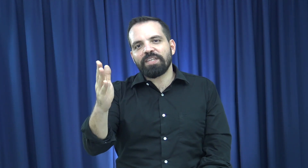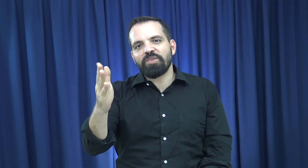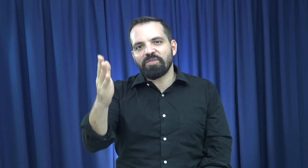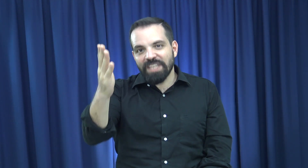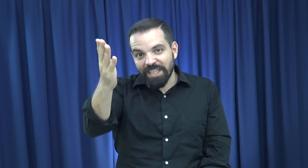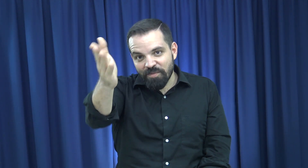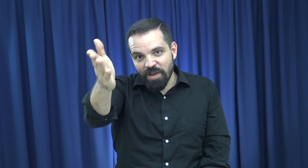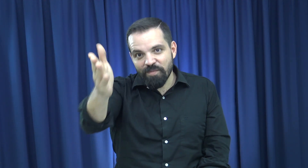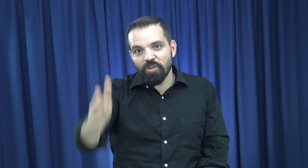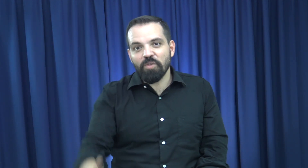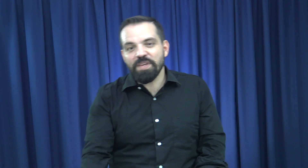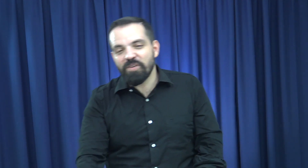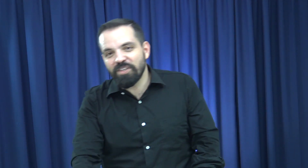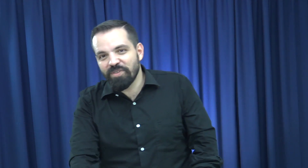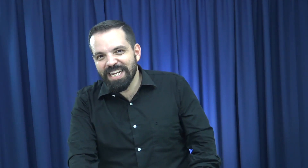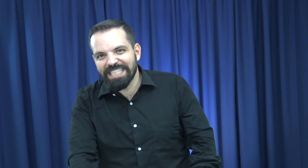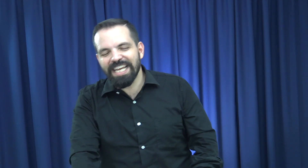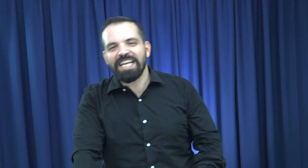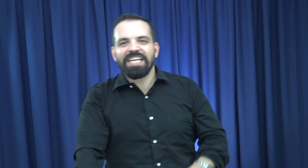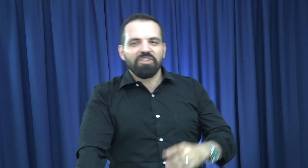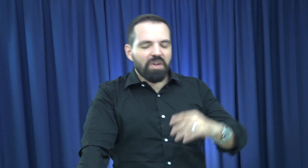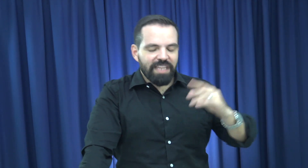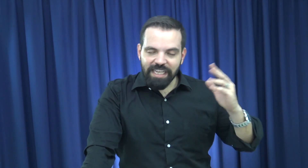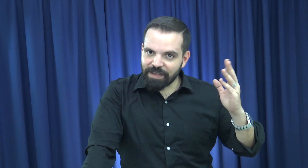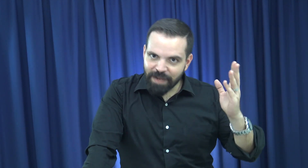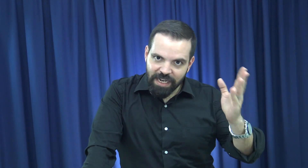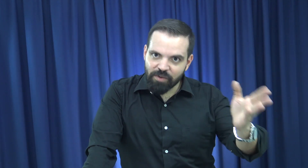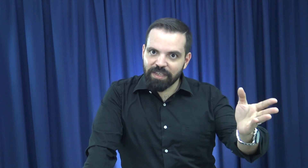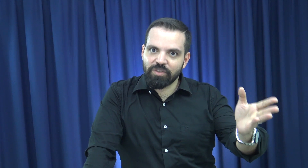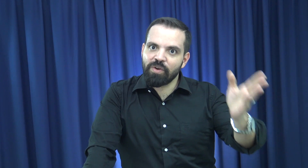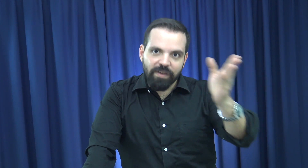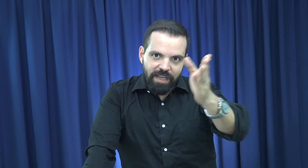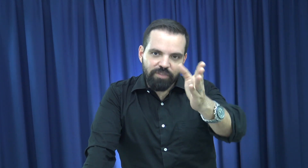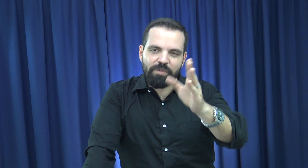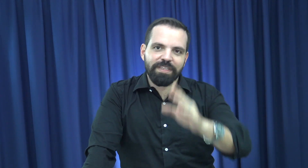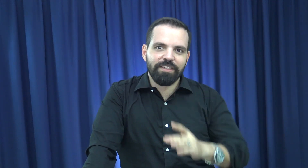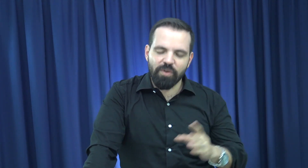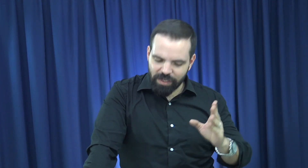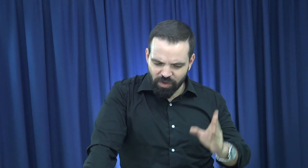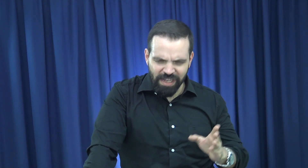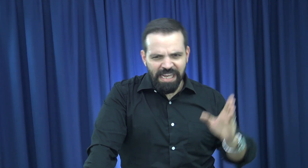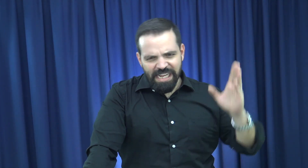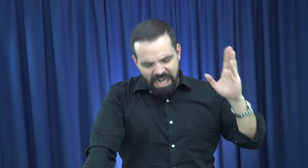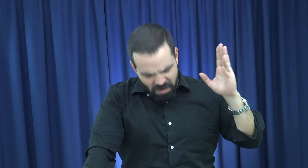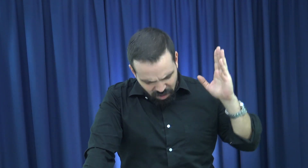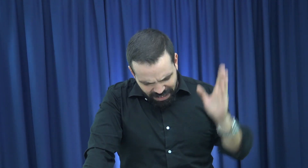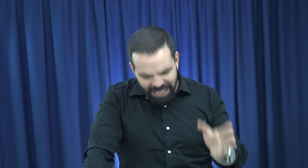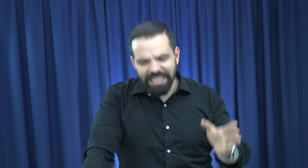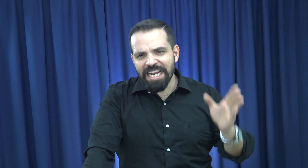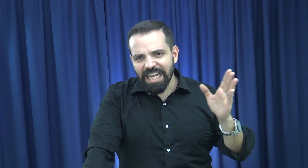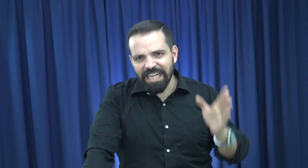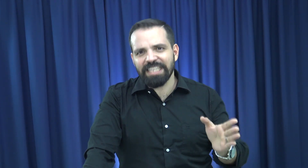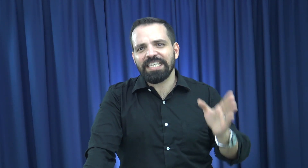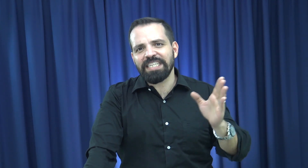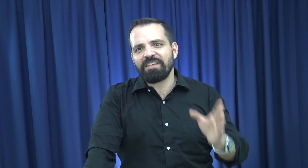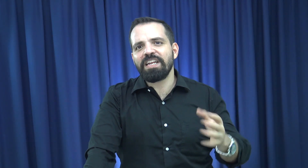que son constantes, por ejemplo, los domingos en su iglesia, durante la semana en oración, en su habitación a solas, que no salen de la casa sin haber